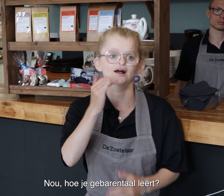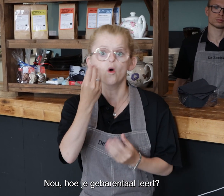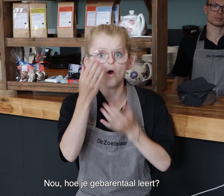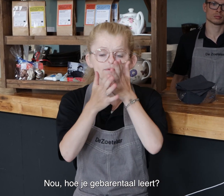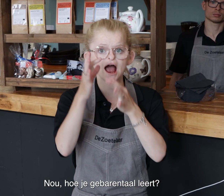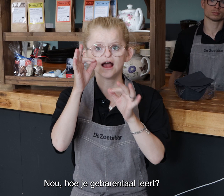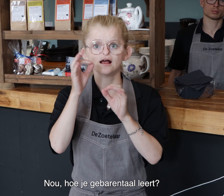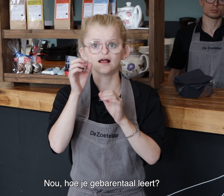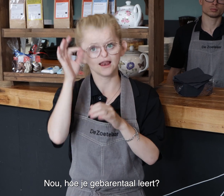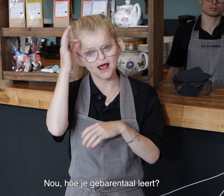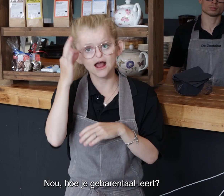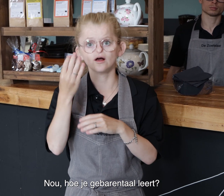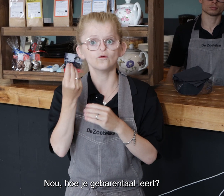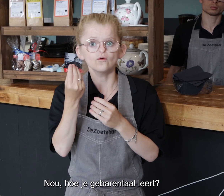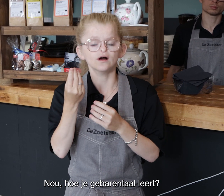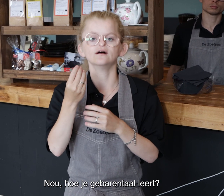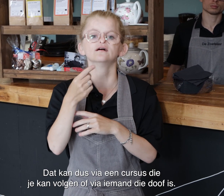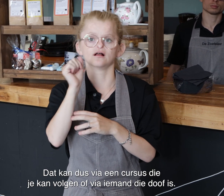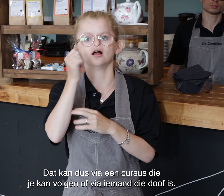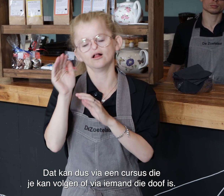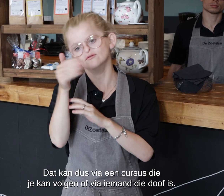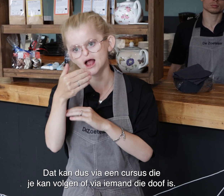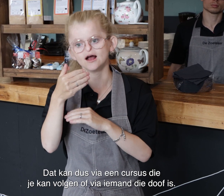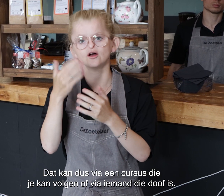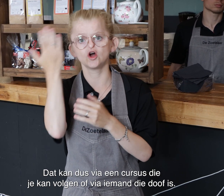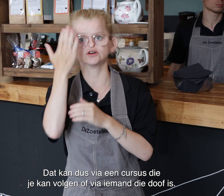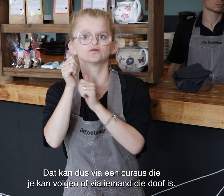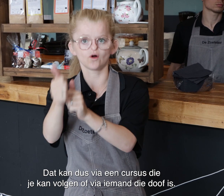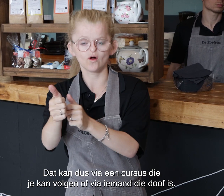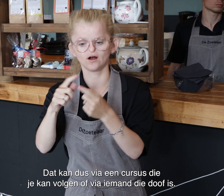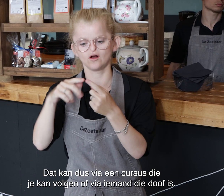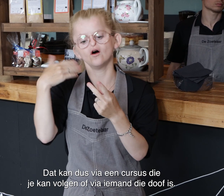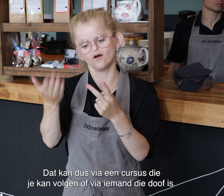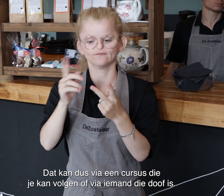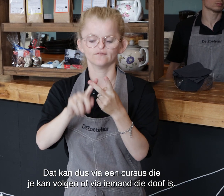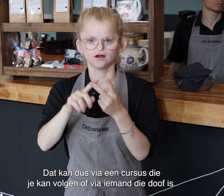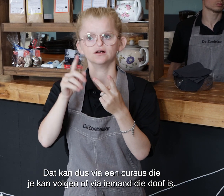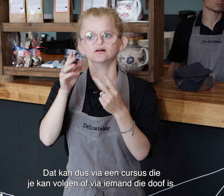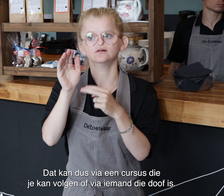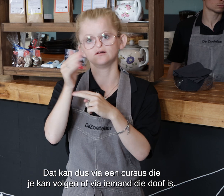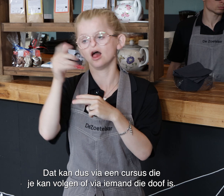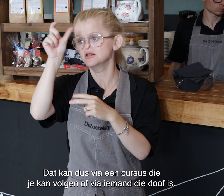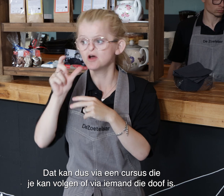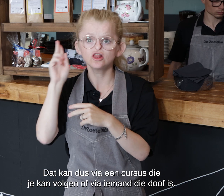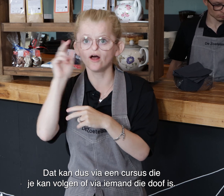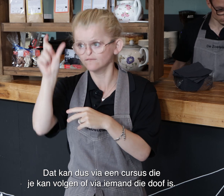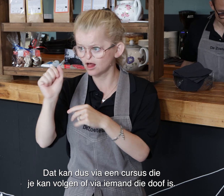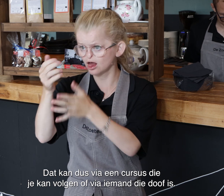Nou, hoe je gebarentaal leert. Nou, dat kan dus via een cursus die je kan volgen. Of via iemand